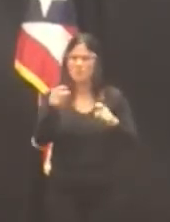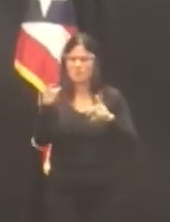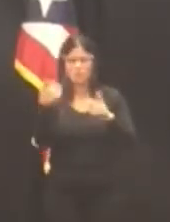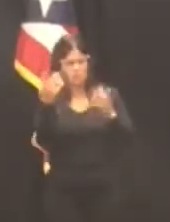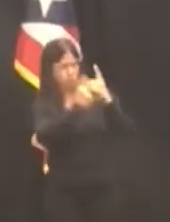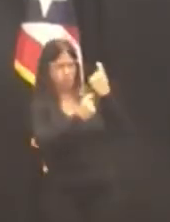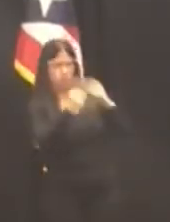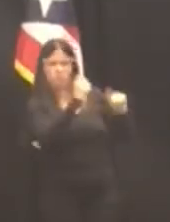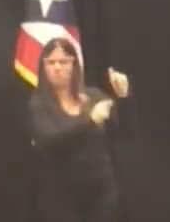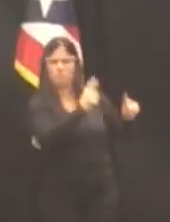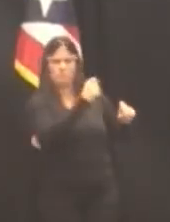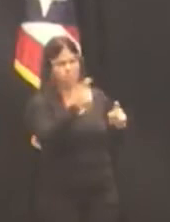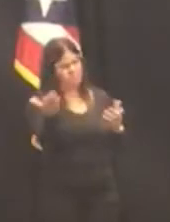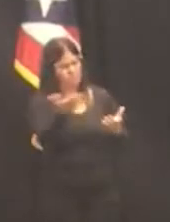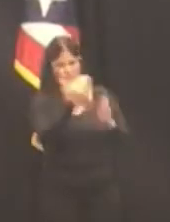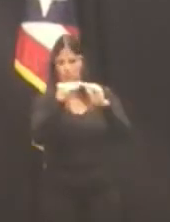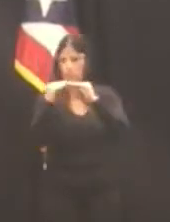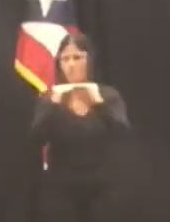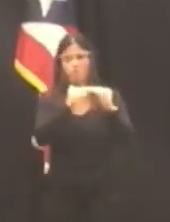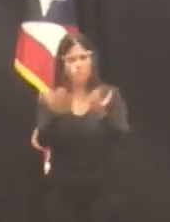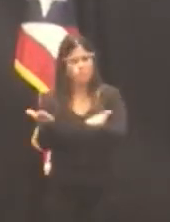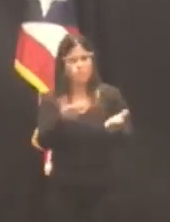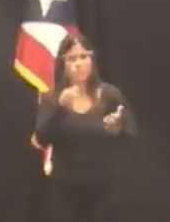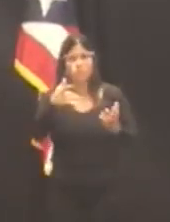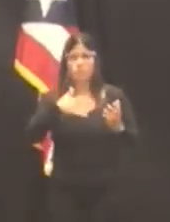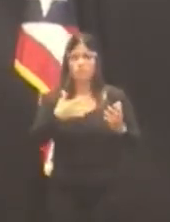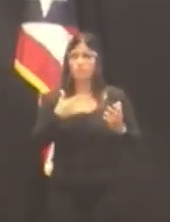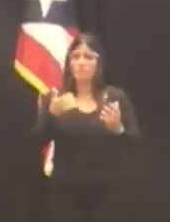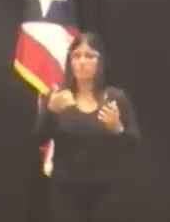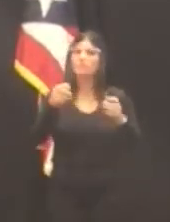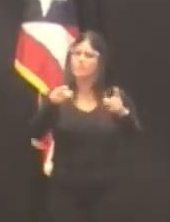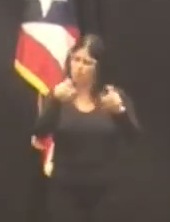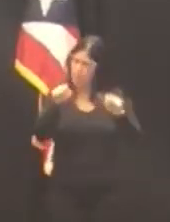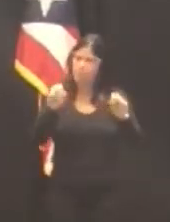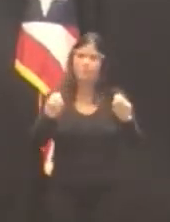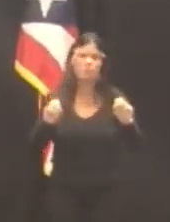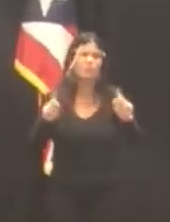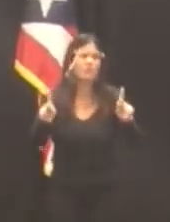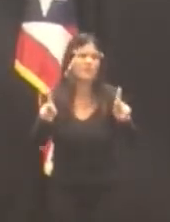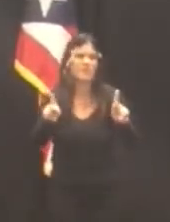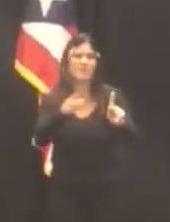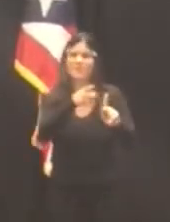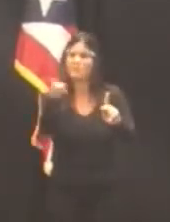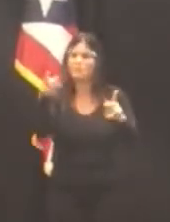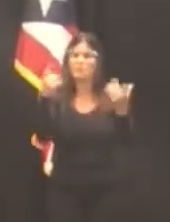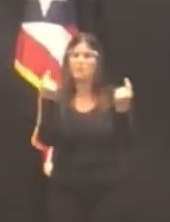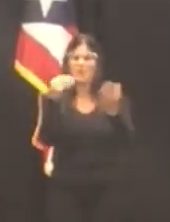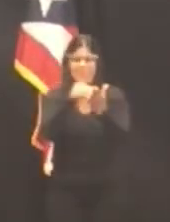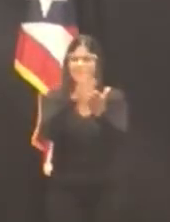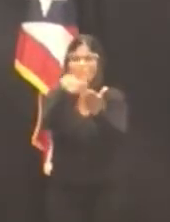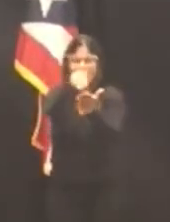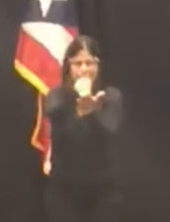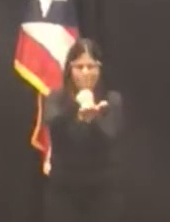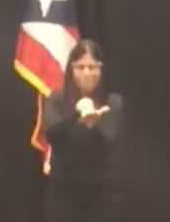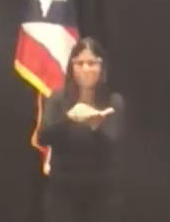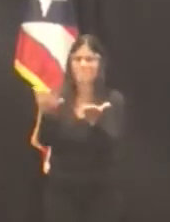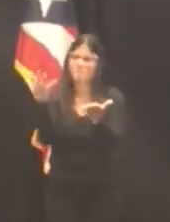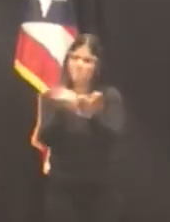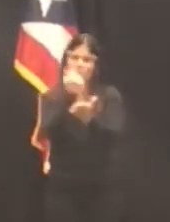tenga la oportunidad de presentarles sus credenciales solo en beneficio del pueblo de Puerto Rico.